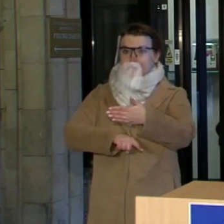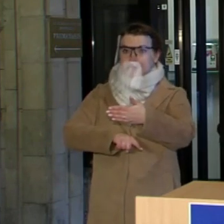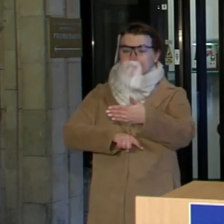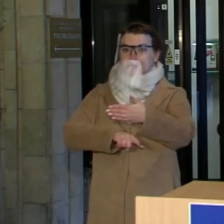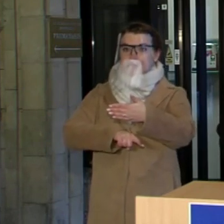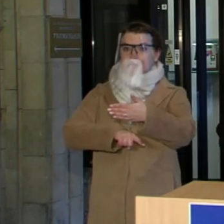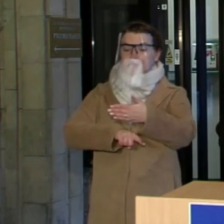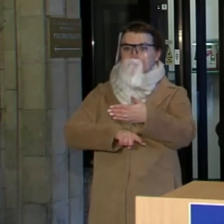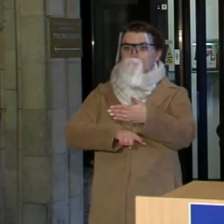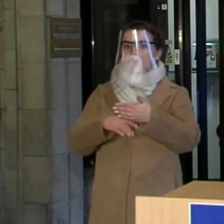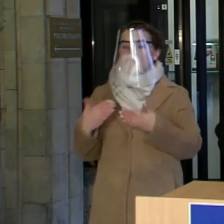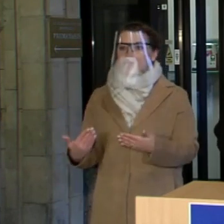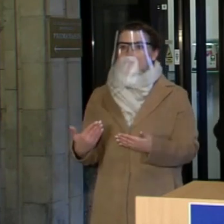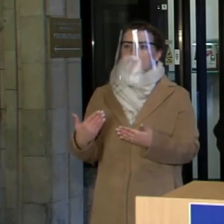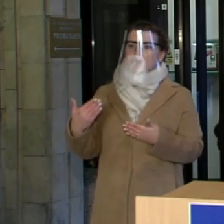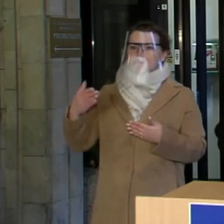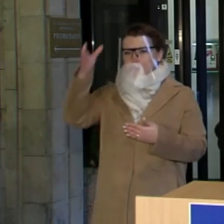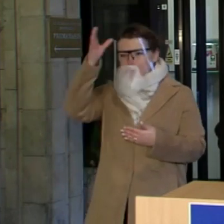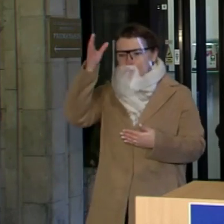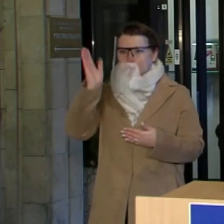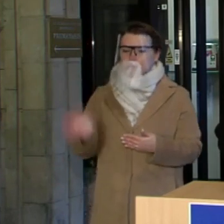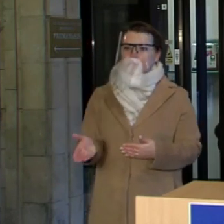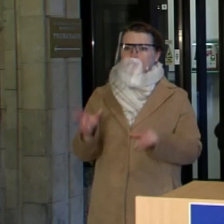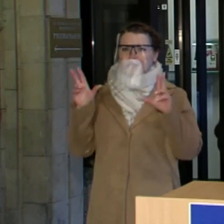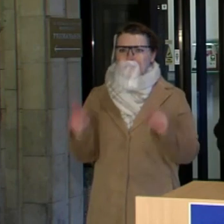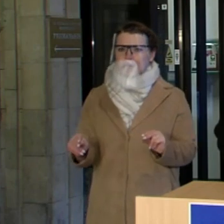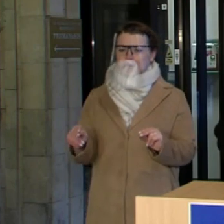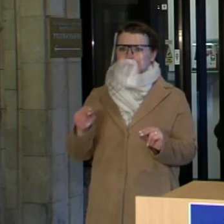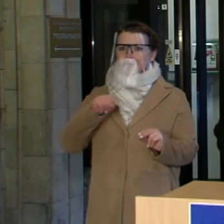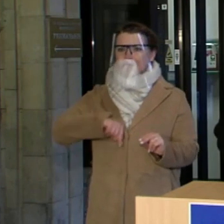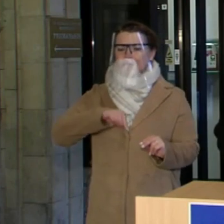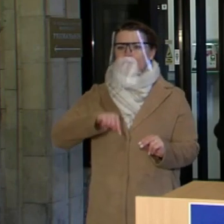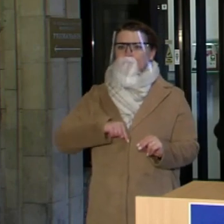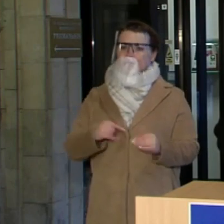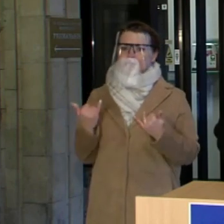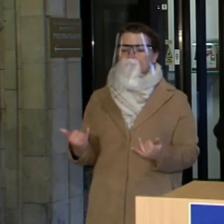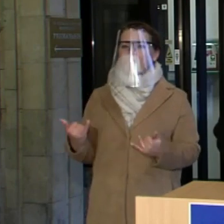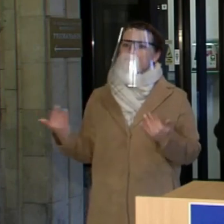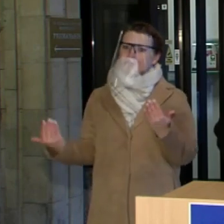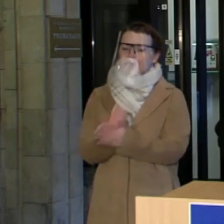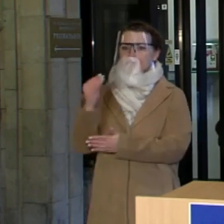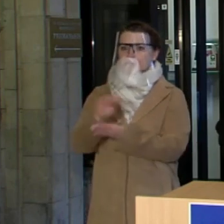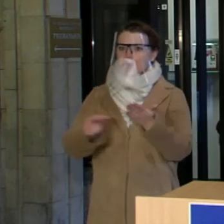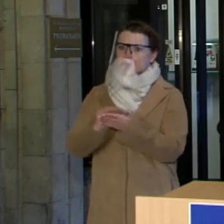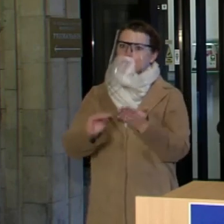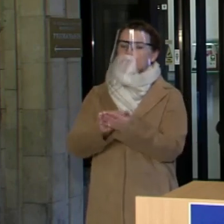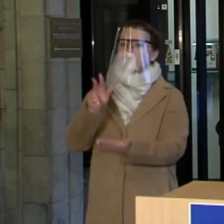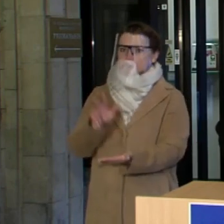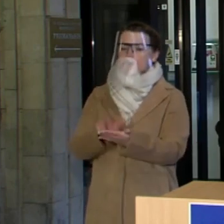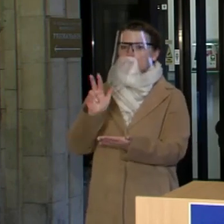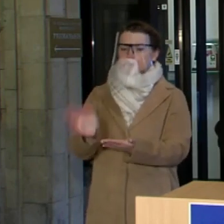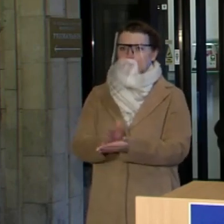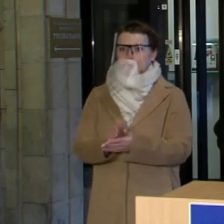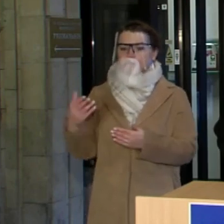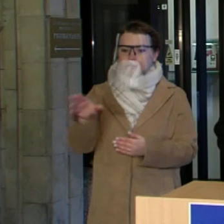sveiko proto ir pagaliau sažinės jausmo, kad šiandien tas sprendimas būtų primtas. Ir mes